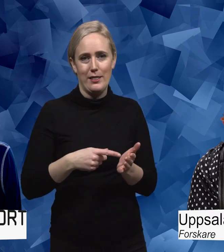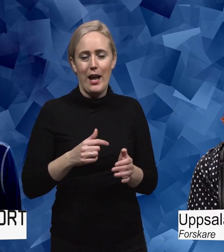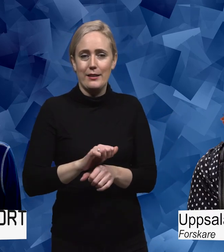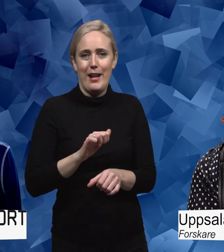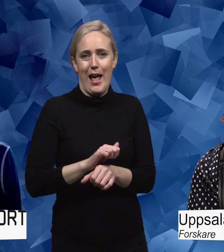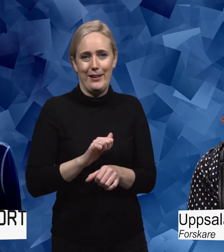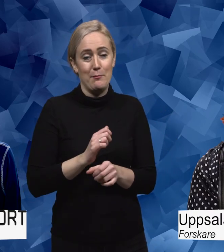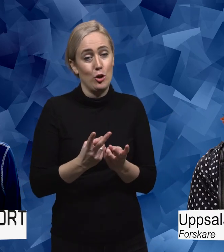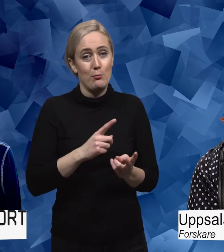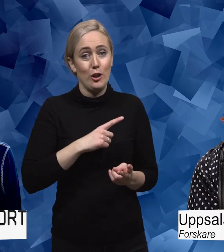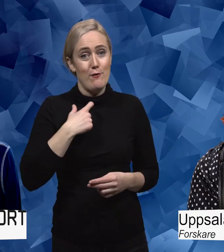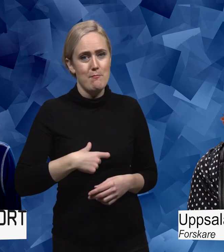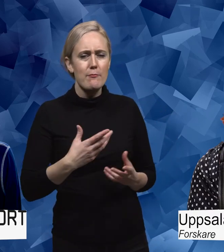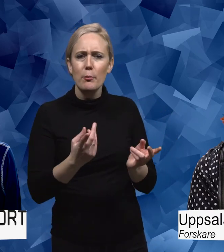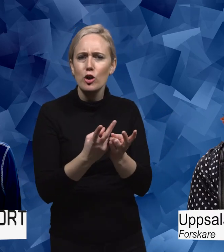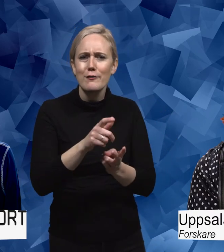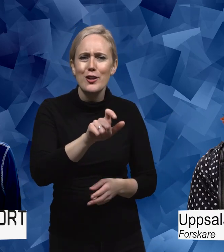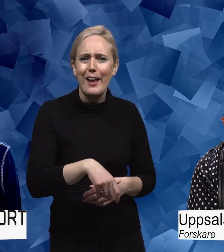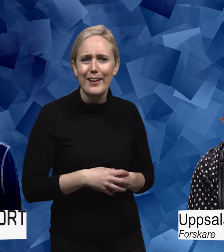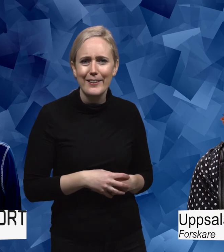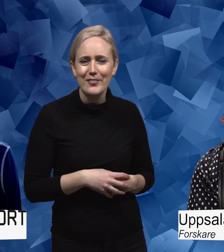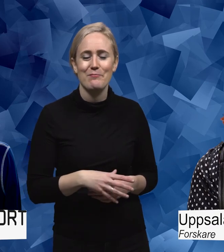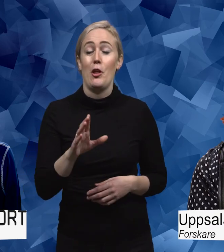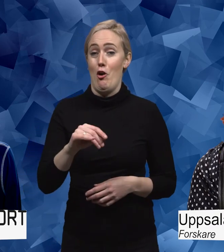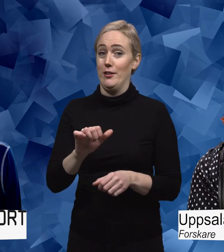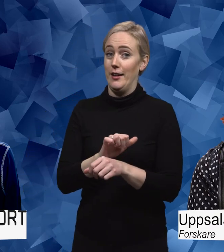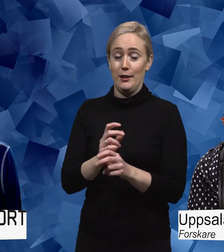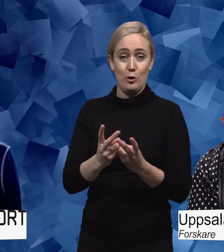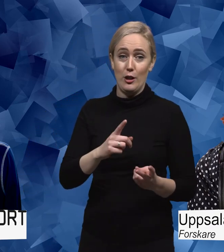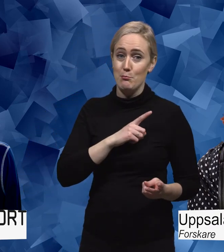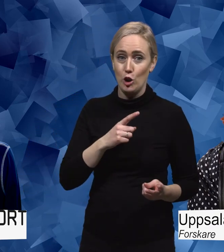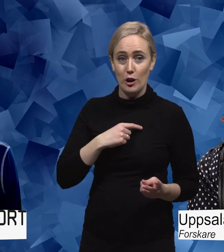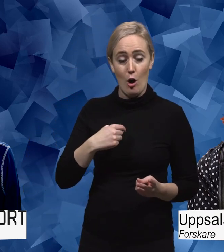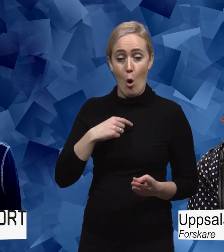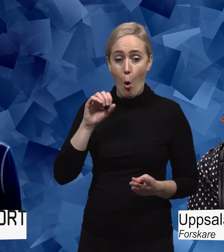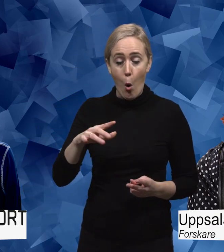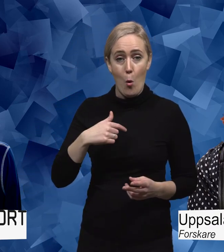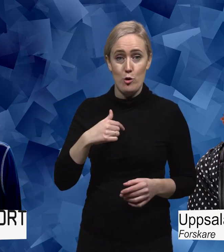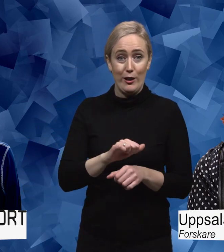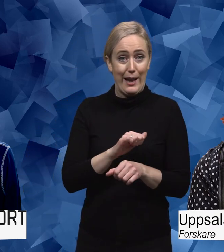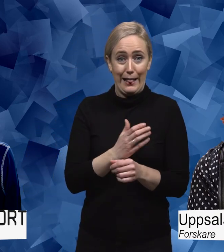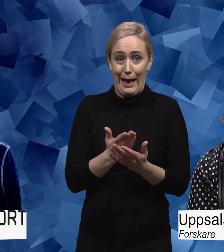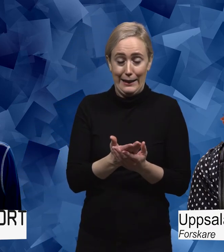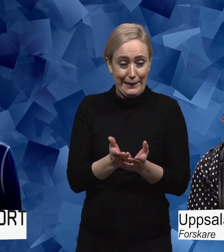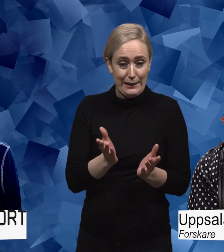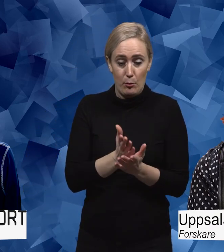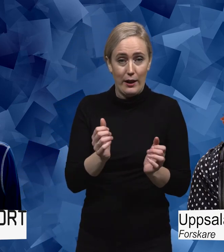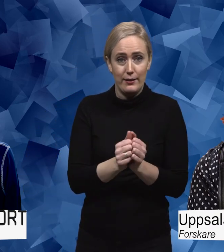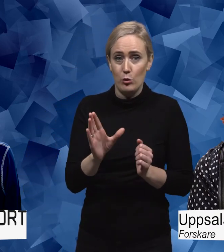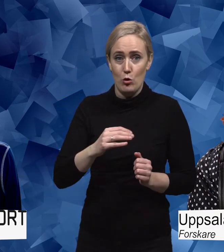Vad betyder träningen för dig? Träning betyder mycket för mig. Jag skulle inte må så bra som jag gör idag. Om jag inte hade lärt mig att träna på rätt sätt. Och veta vad som är